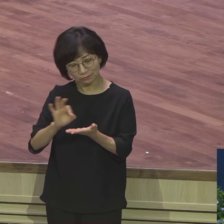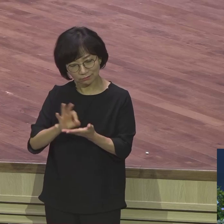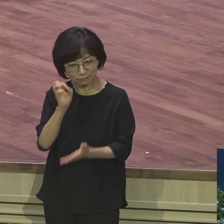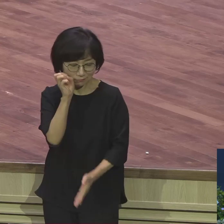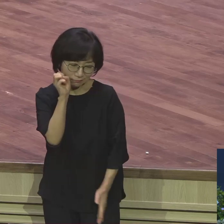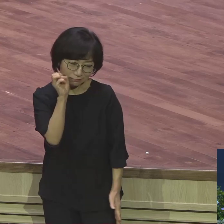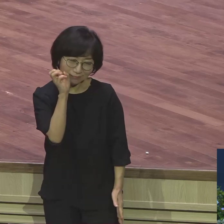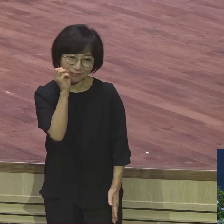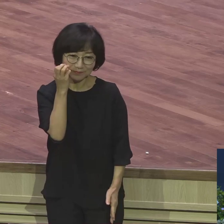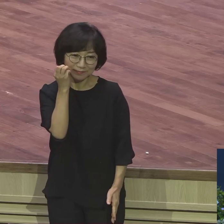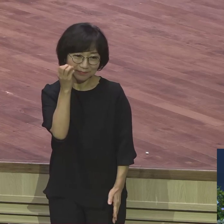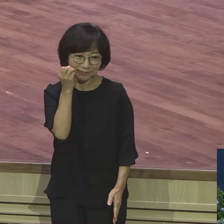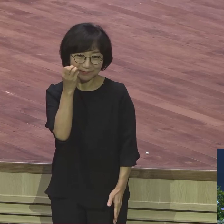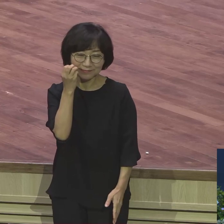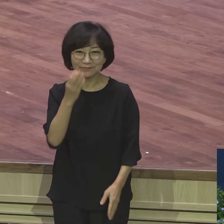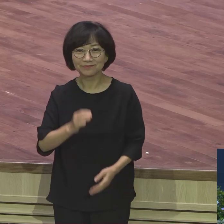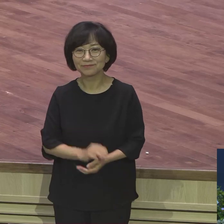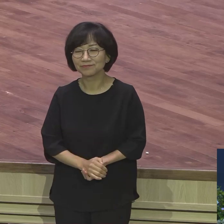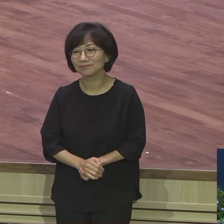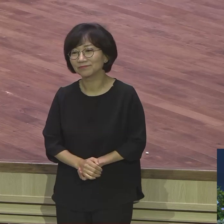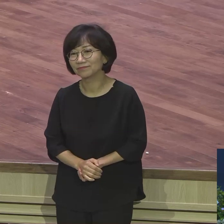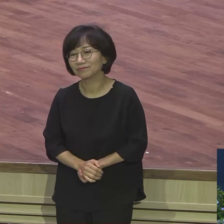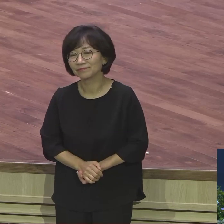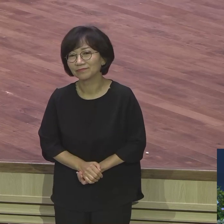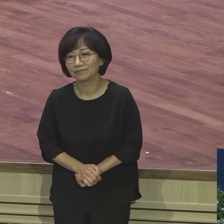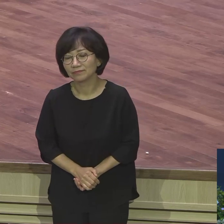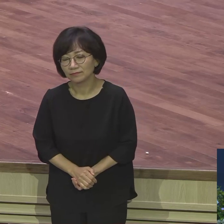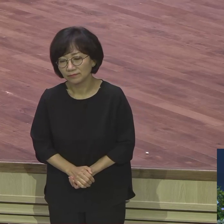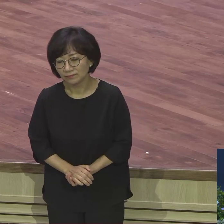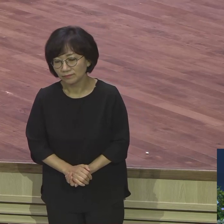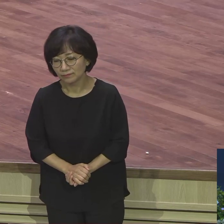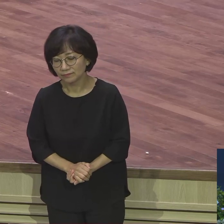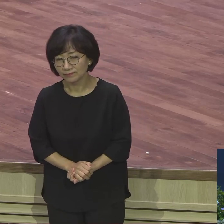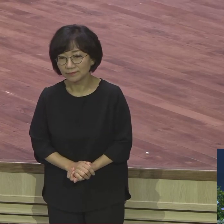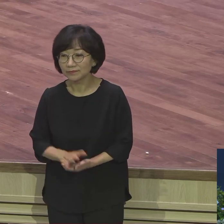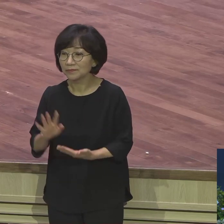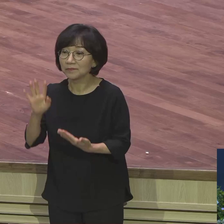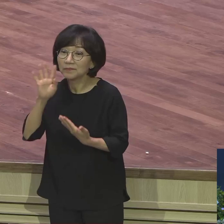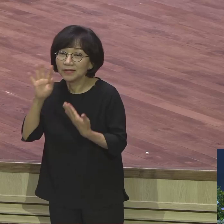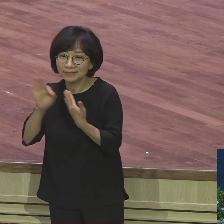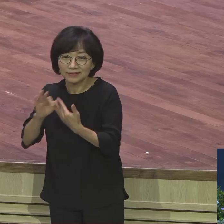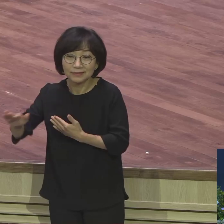요셉과 같은 상황에 여러분 자신이 취해 있다고 하면